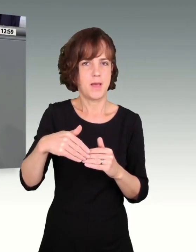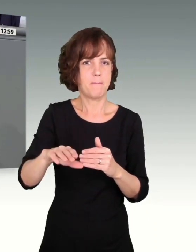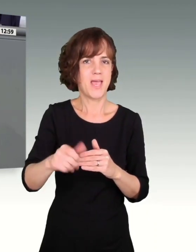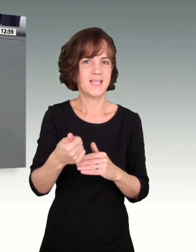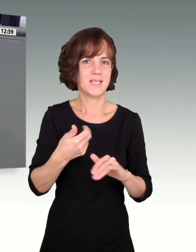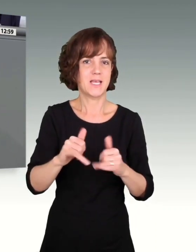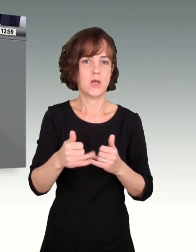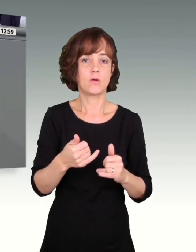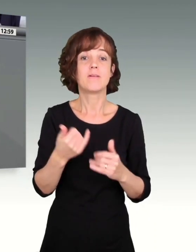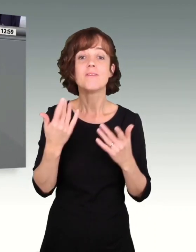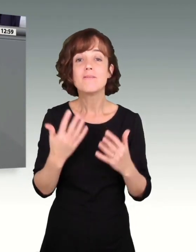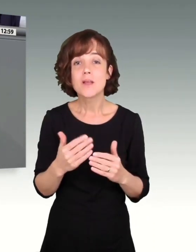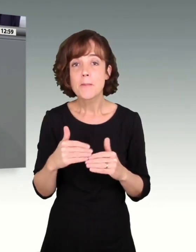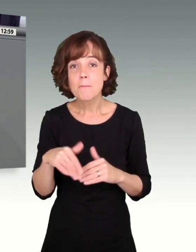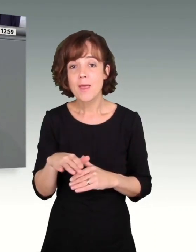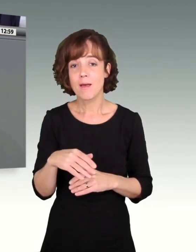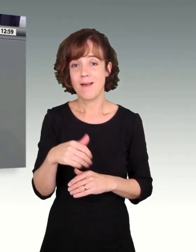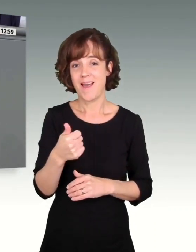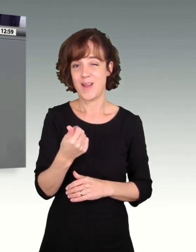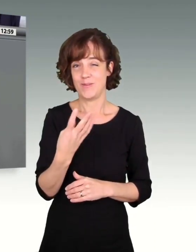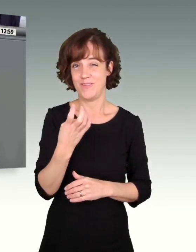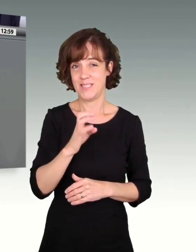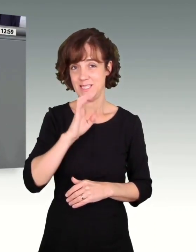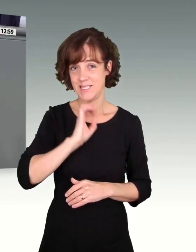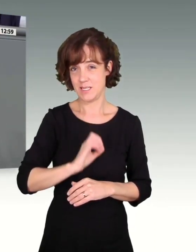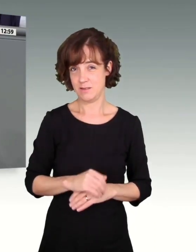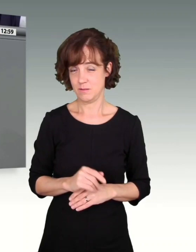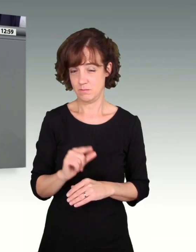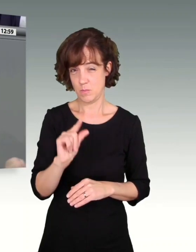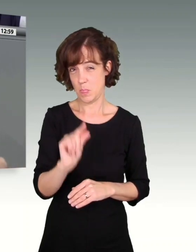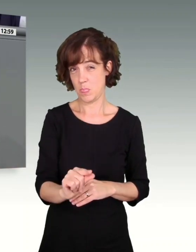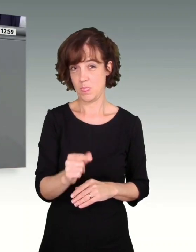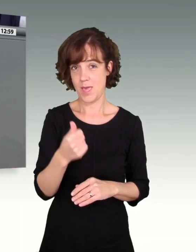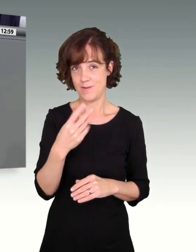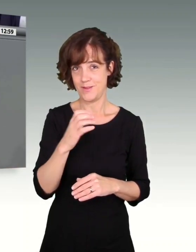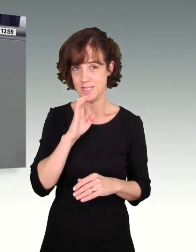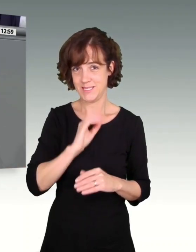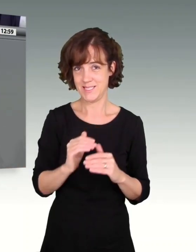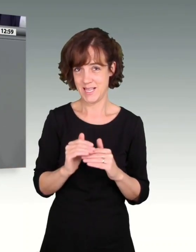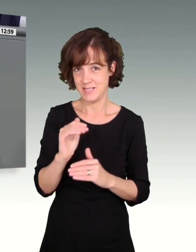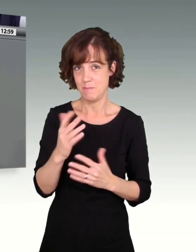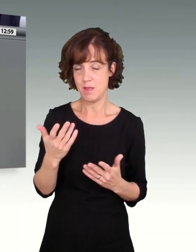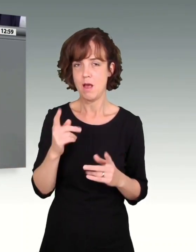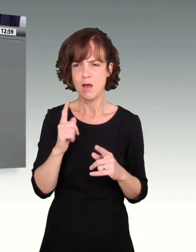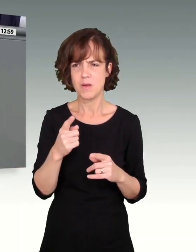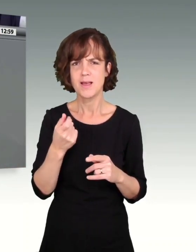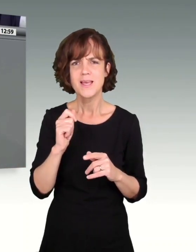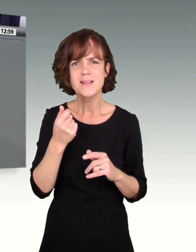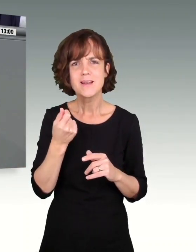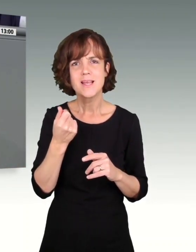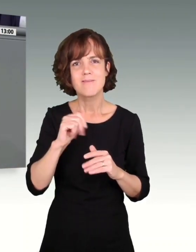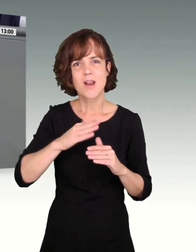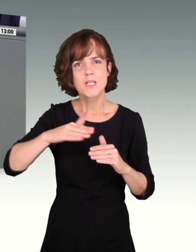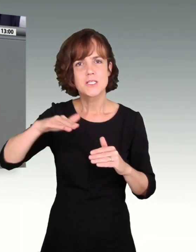um 41 Cent. Mickrige 41 Cent in einer Situation, in der die Inflation die Menschen mit niedrigen